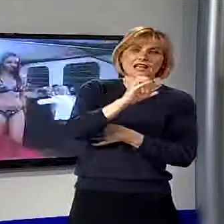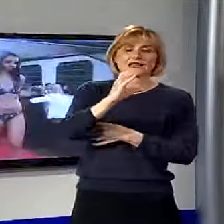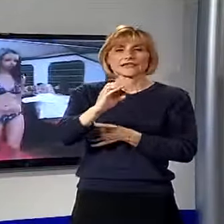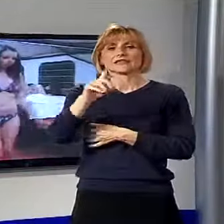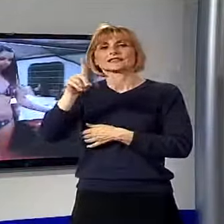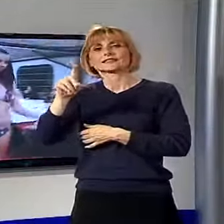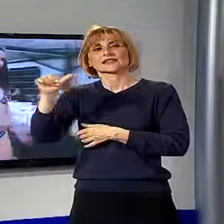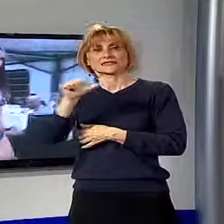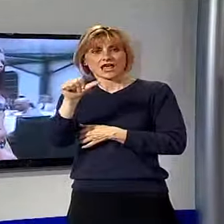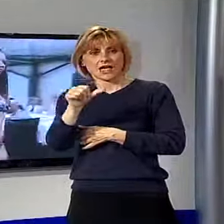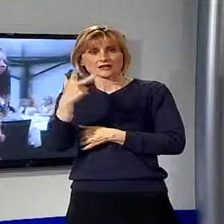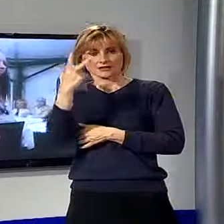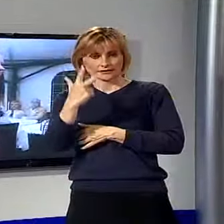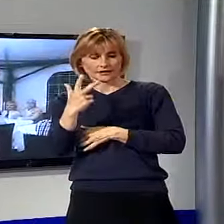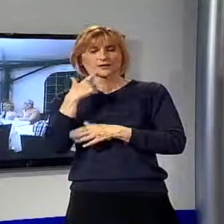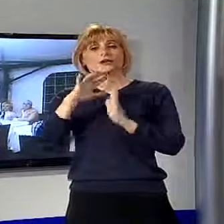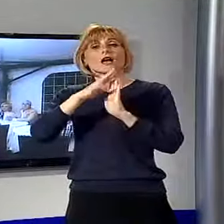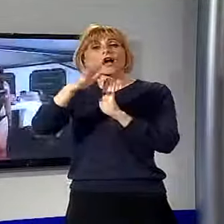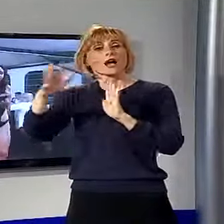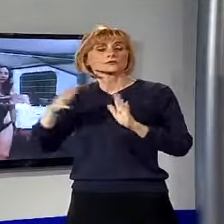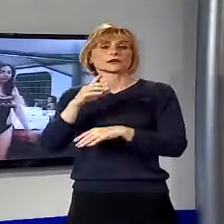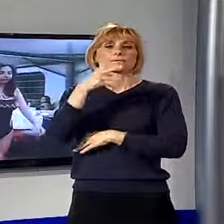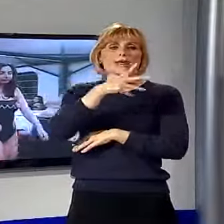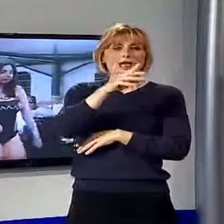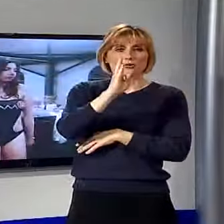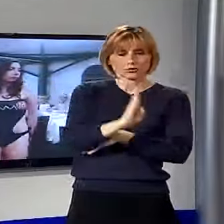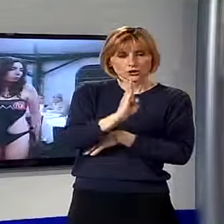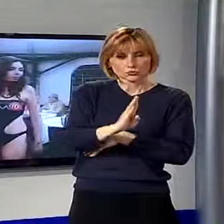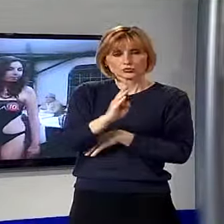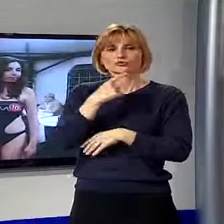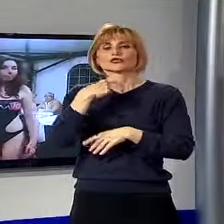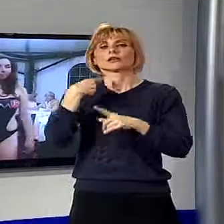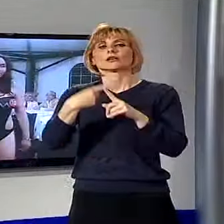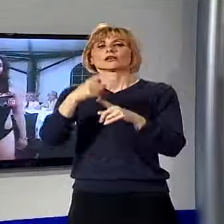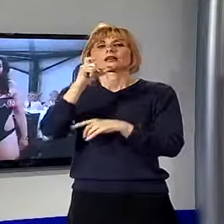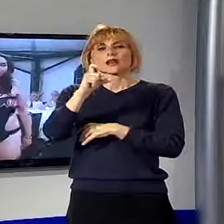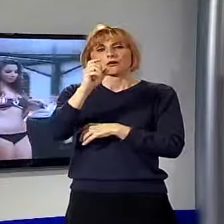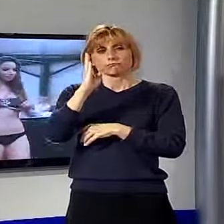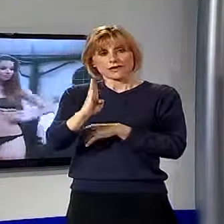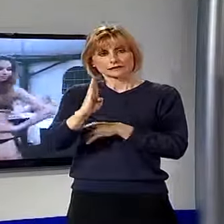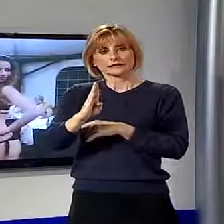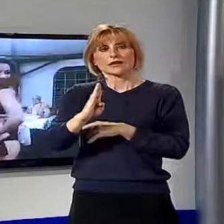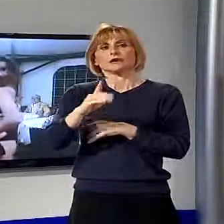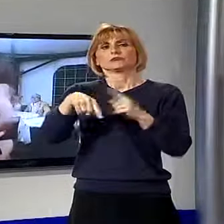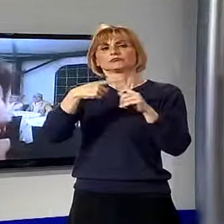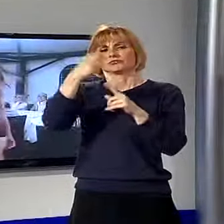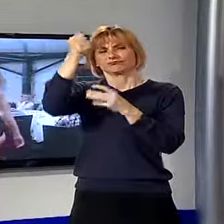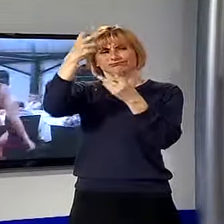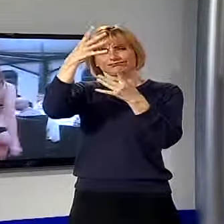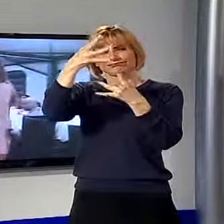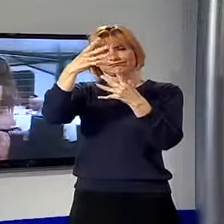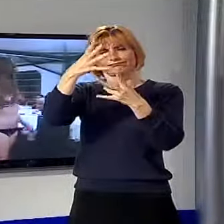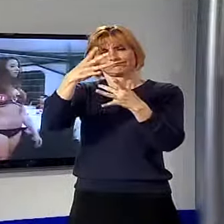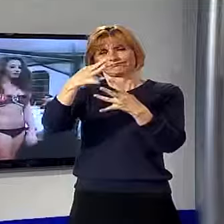Le altre partecipanti sono state Melania Bianucci, Lisa Vanno Bianco, Claudia Baltag, Lara Cesaretti Pizzarro,